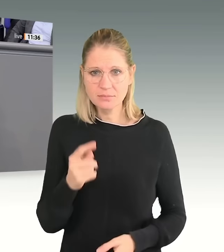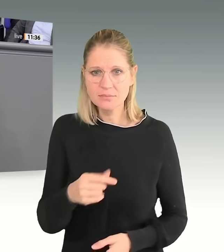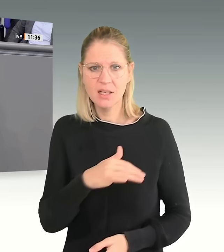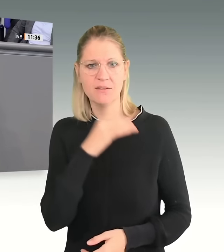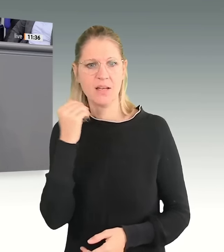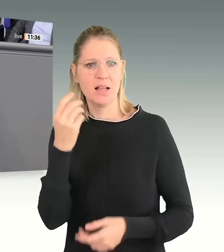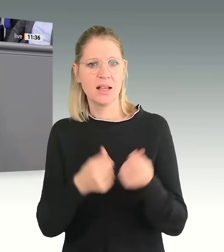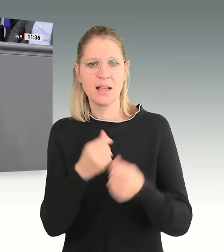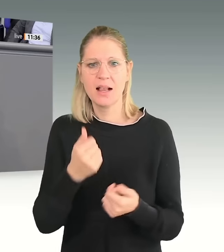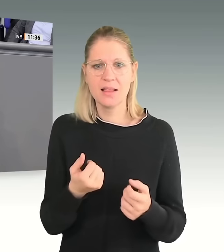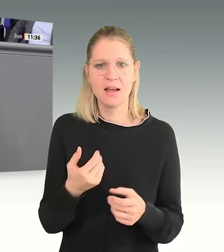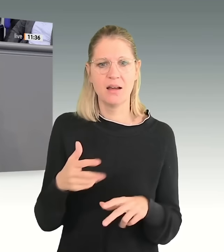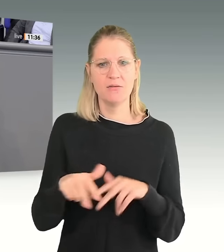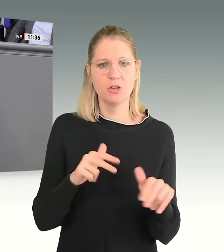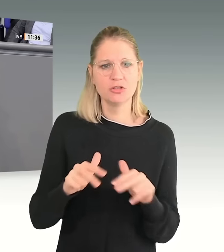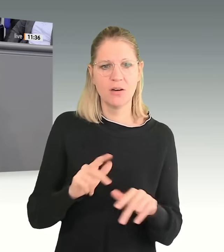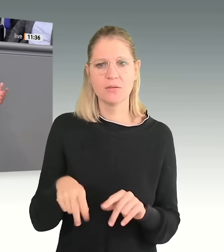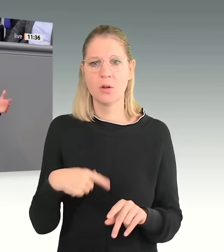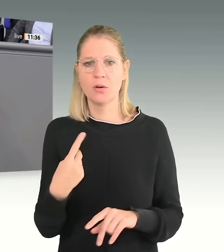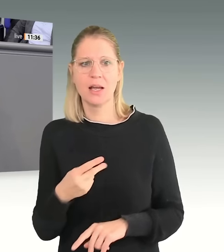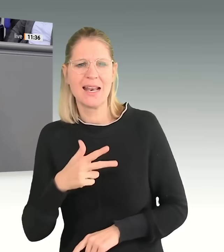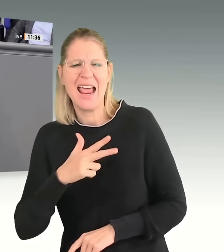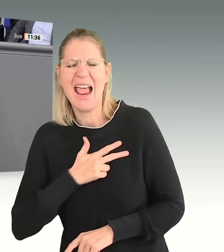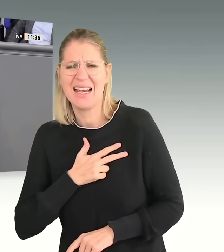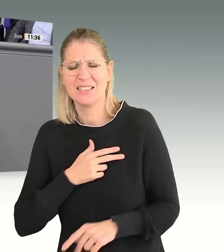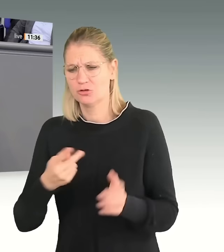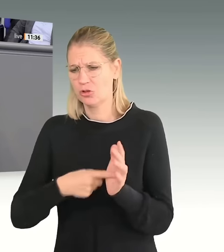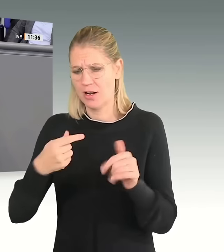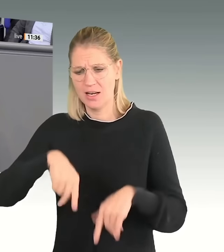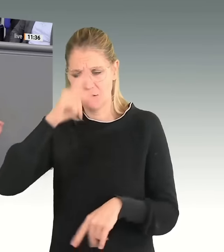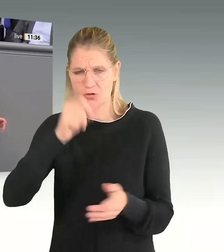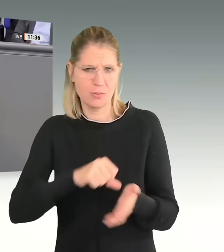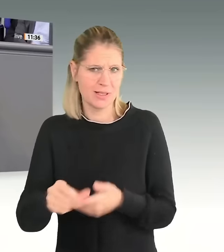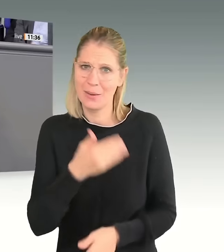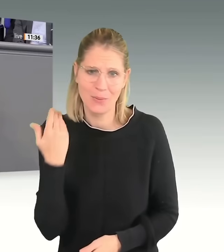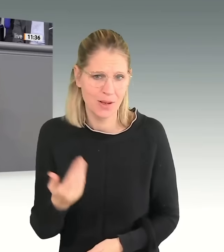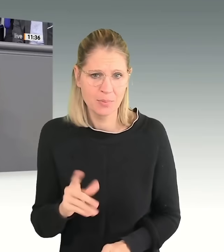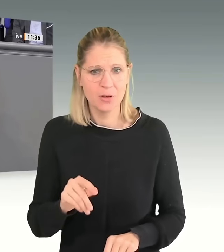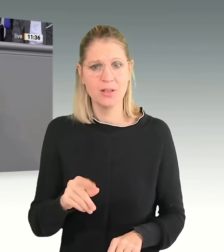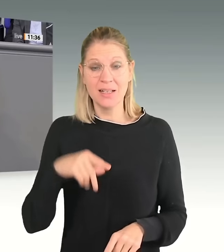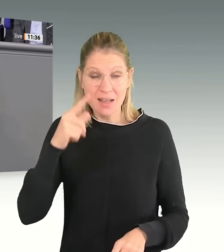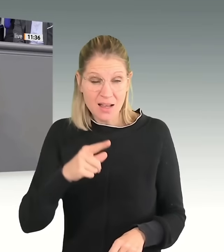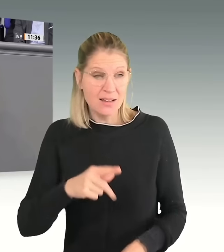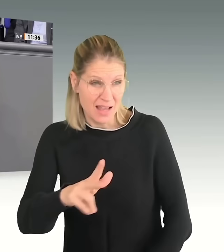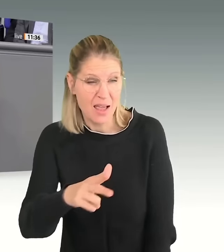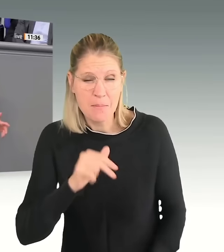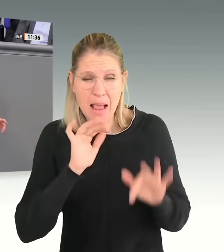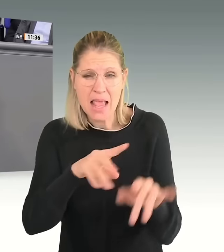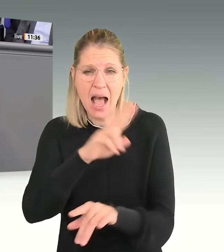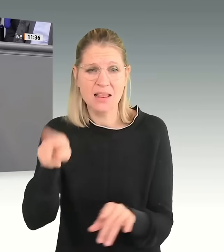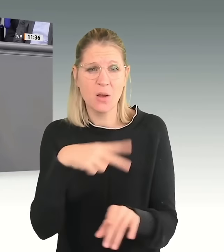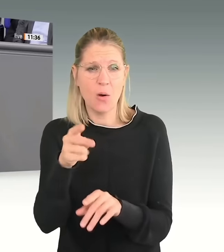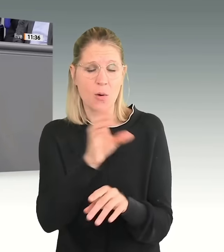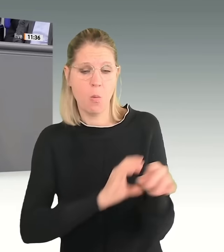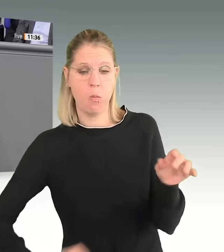und nicht echt Steuern hier in Deutschland bezahlen und mehrere Milliarden Euro dadurch flöten gehen? Sind das nicht die echten Totalverweigerer? Aber dazu